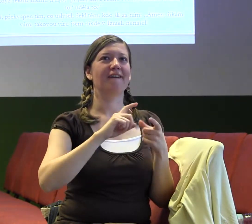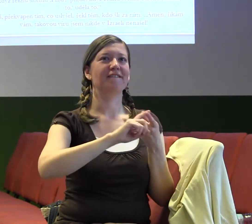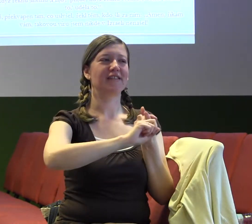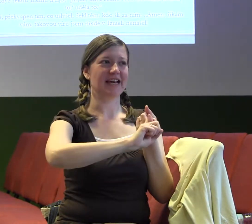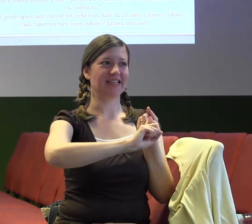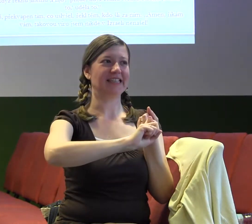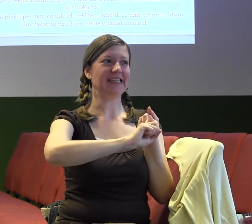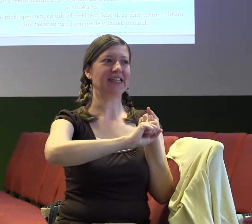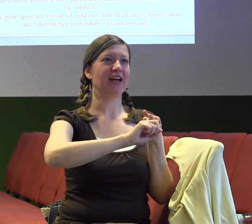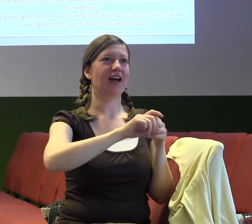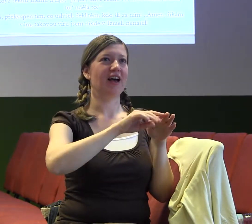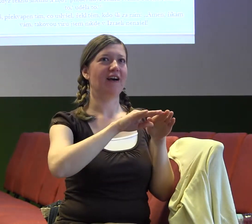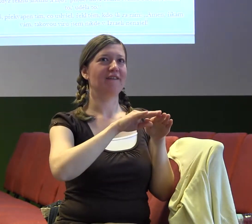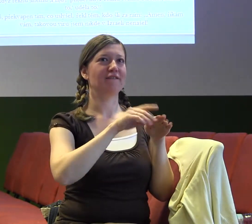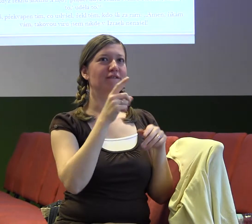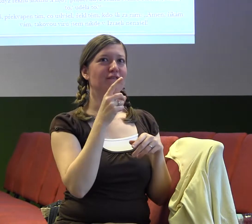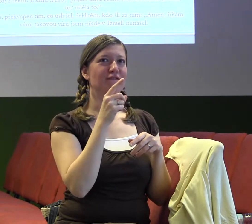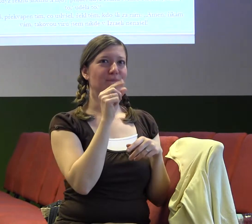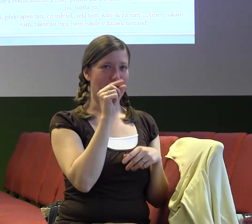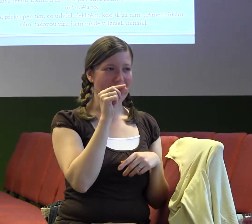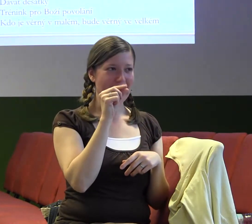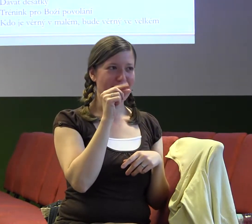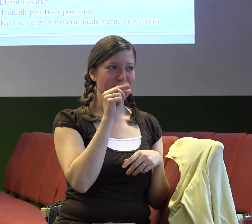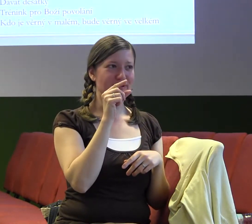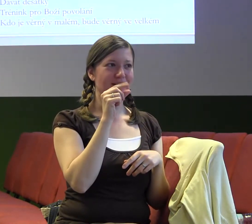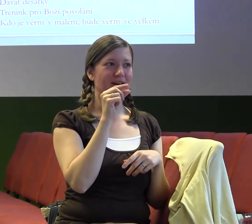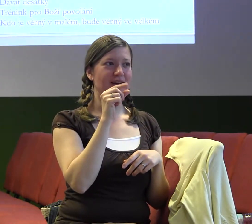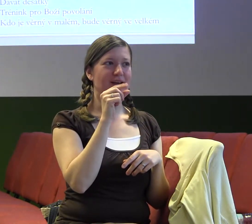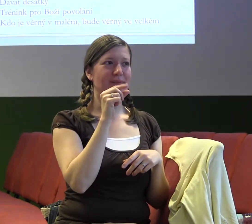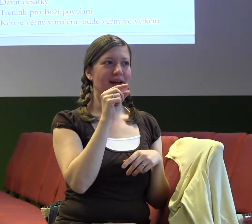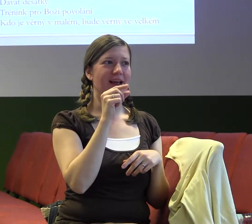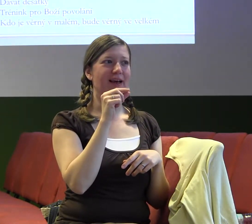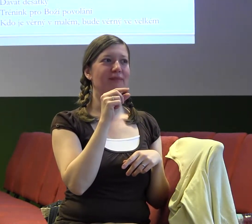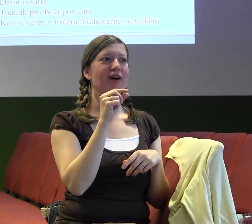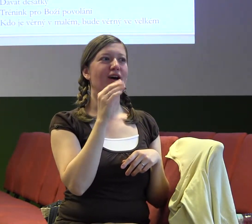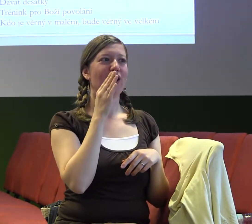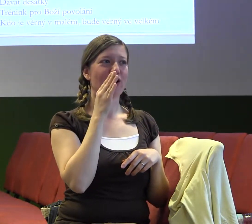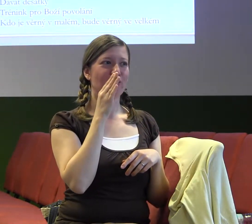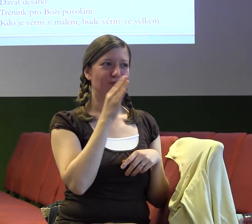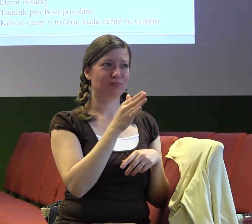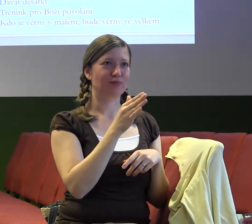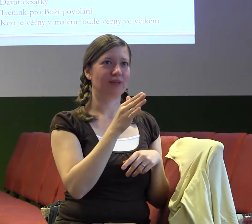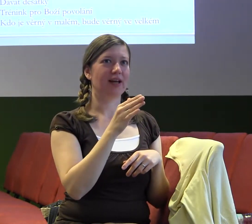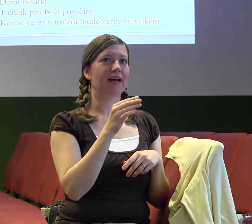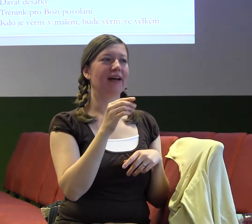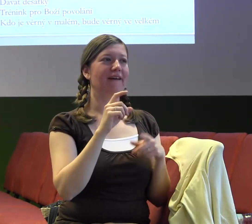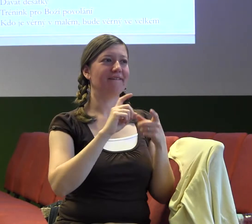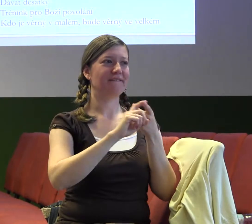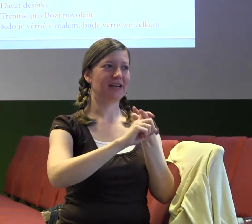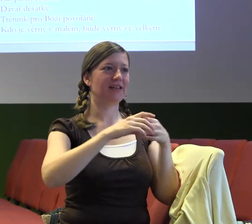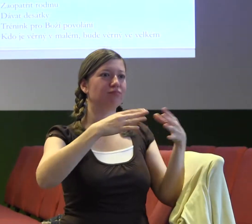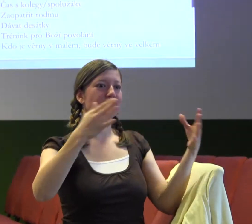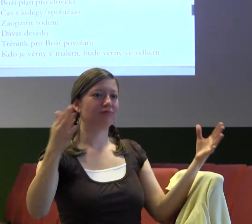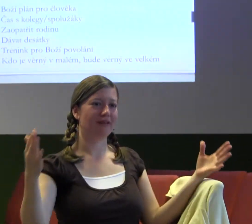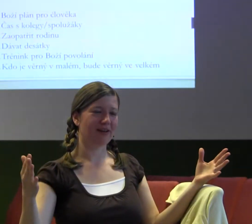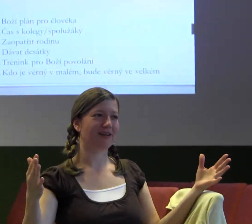dost dobře začíná u toho, jestli děláme svoje domácí úkoly. Nebo to začíná u toho, jestli dodržujeme pracovní dobu. Jestli si píchneme,